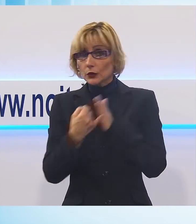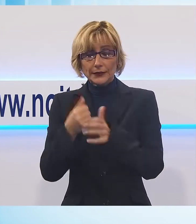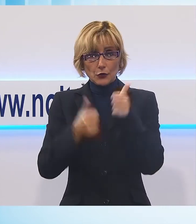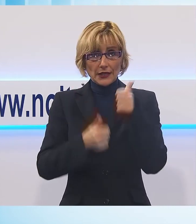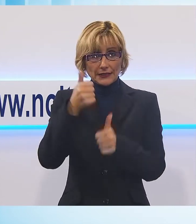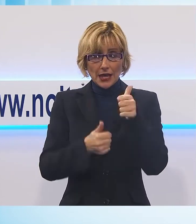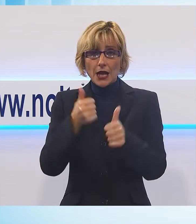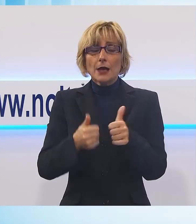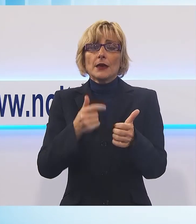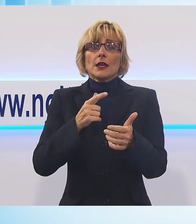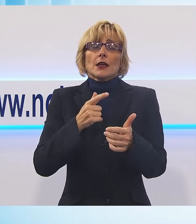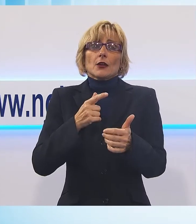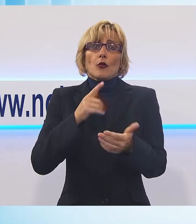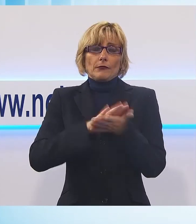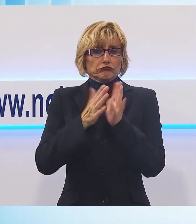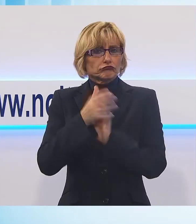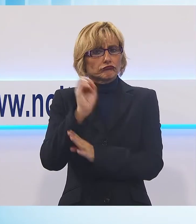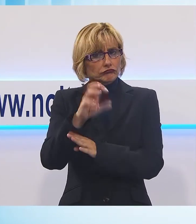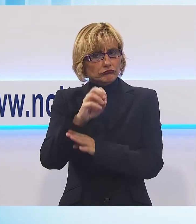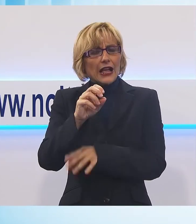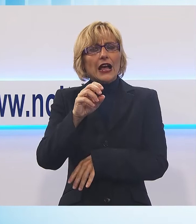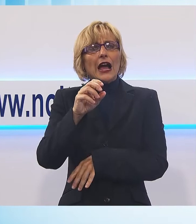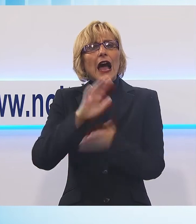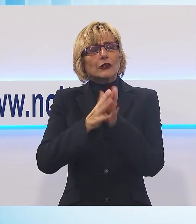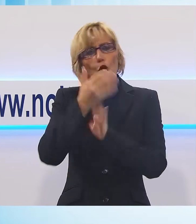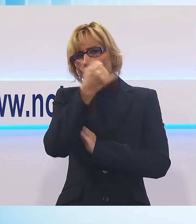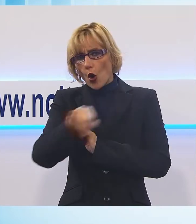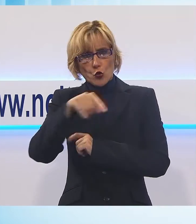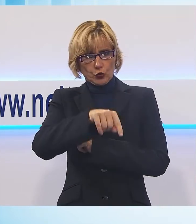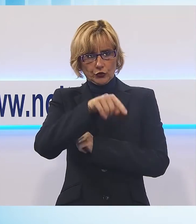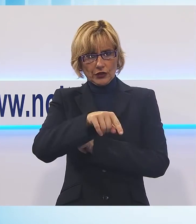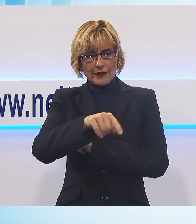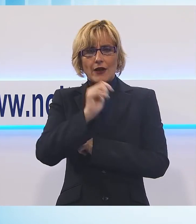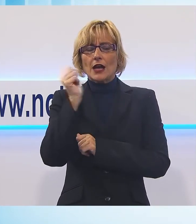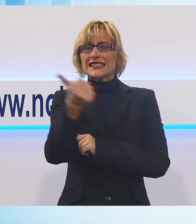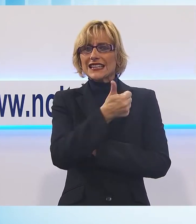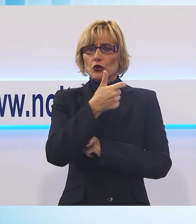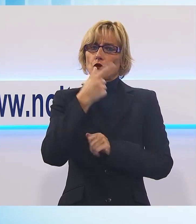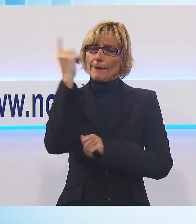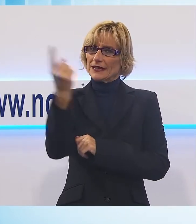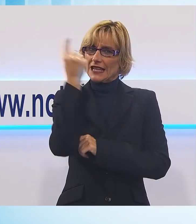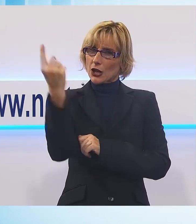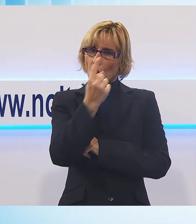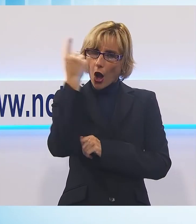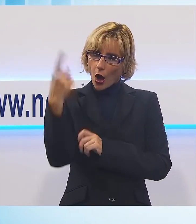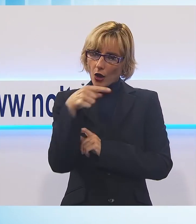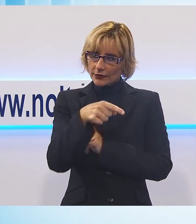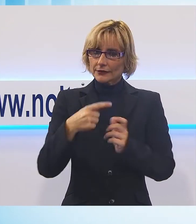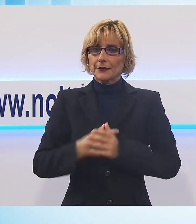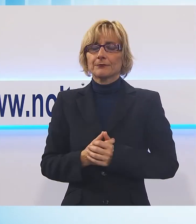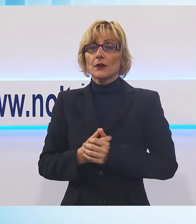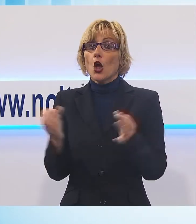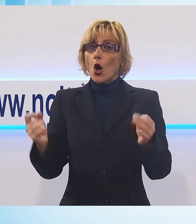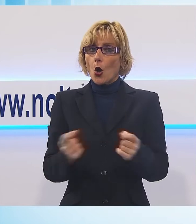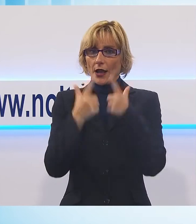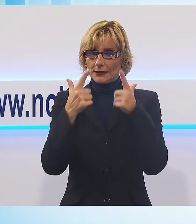operatori che sono stati formati nel corso dell'ultimo mese dalle singole misericordie del coordinamento della lucchesia un'opportunità